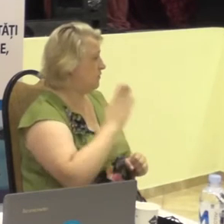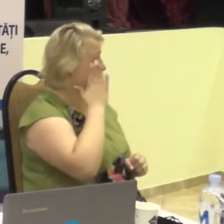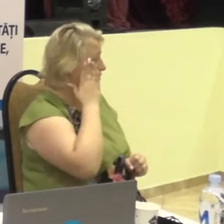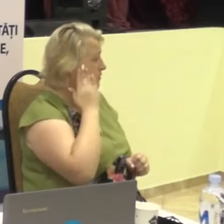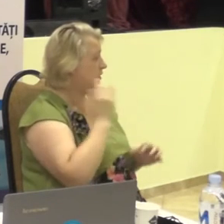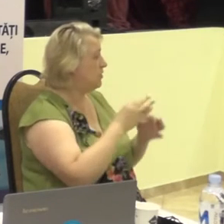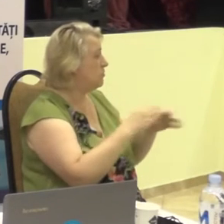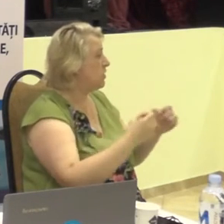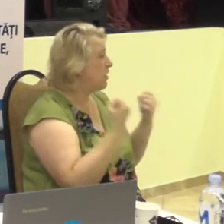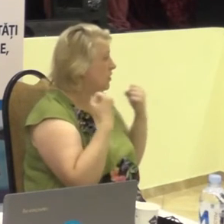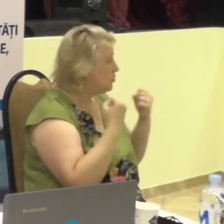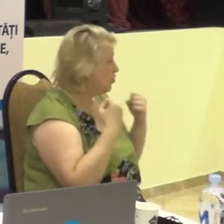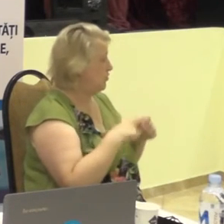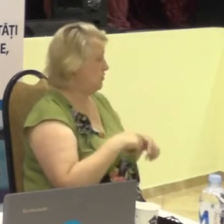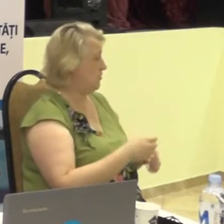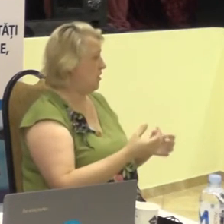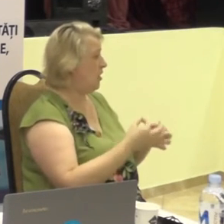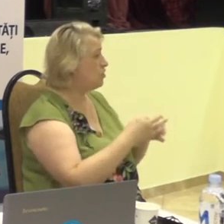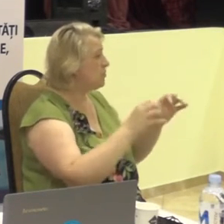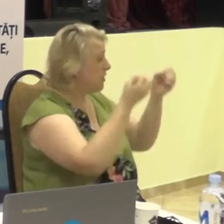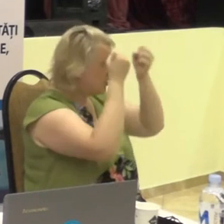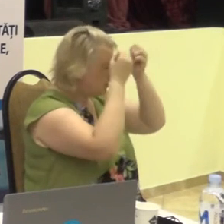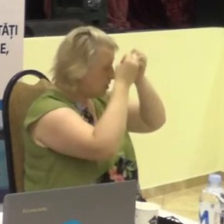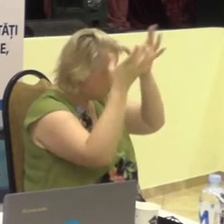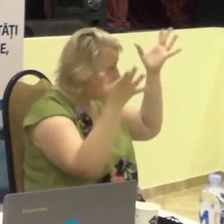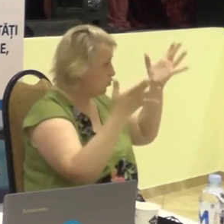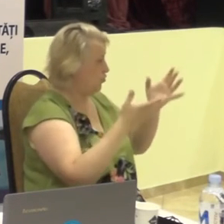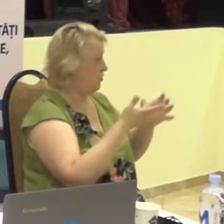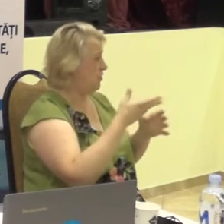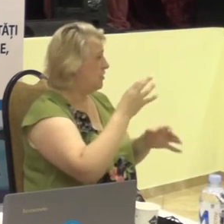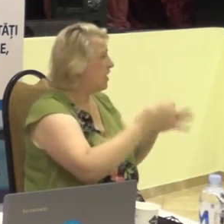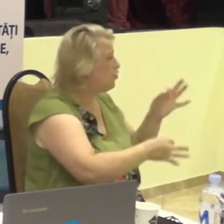sport, la cultură, la justiție.